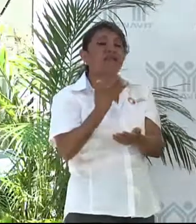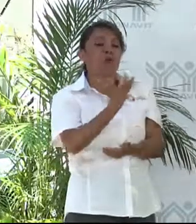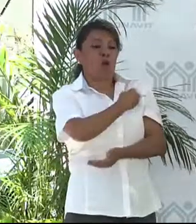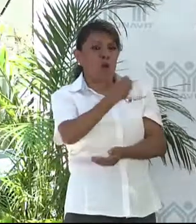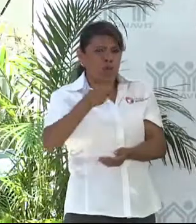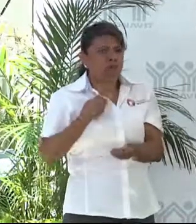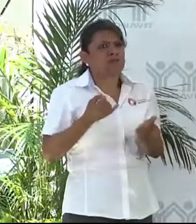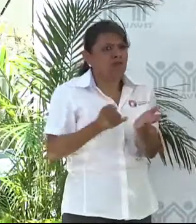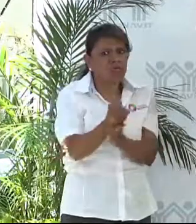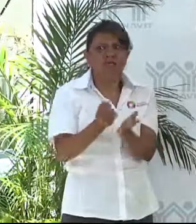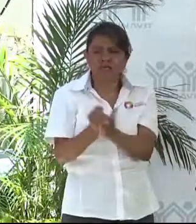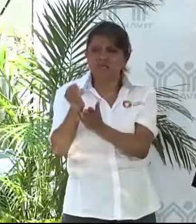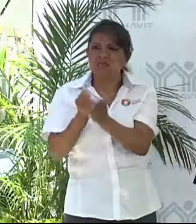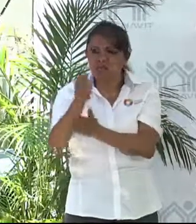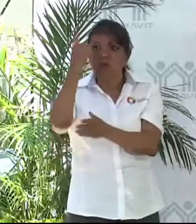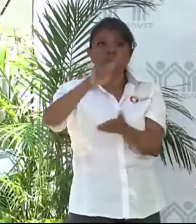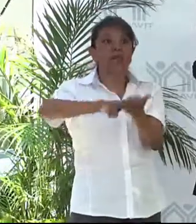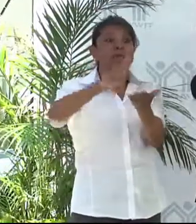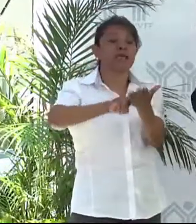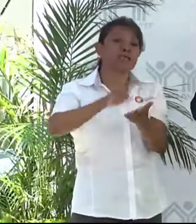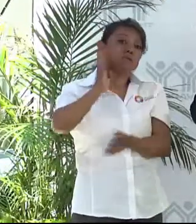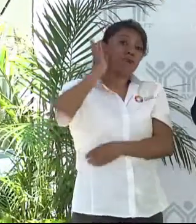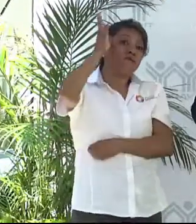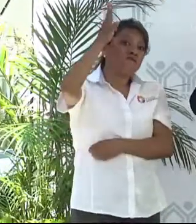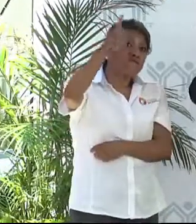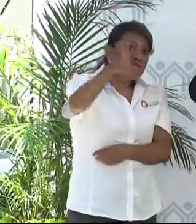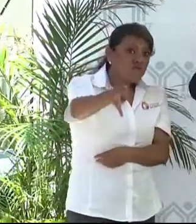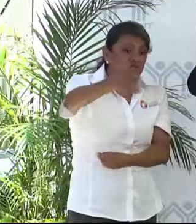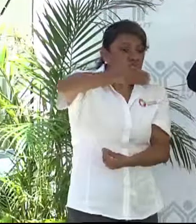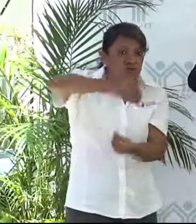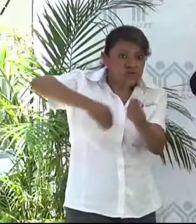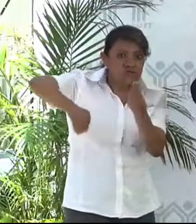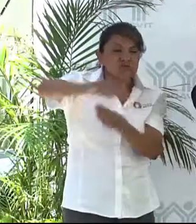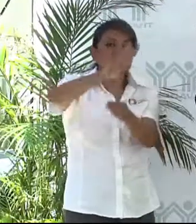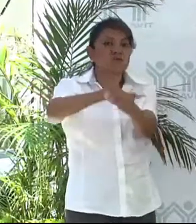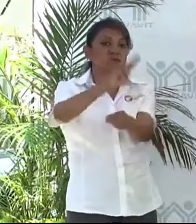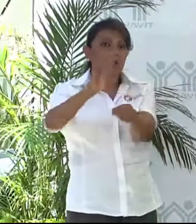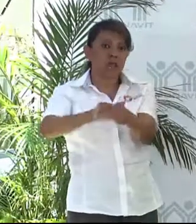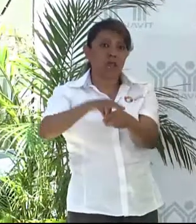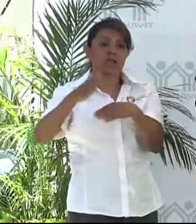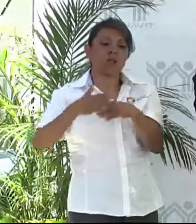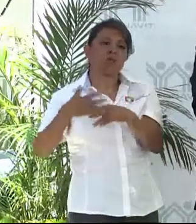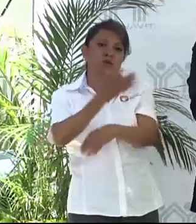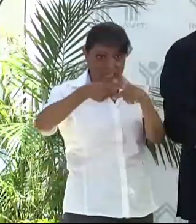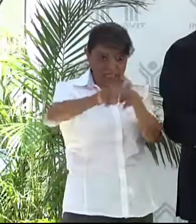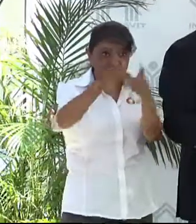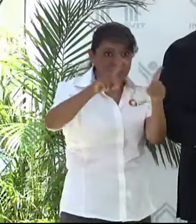tomar decisiones para garantizar un futuro sustentable a las próximas generaciones.